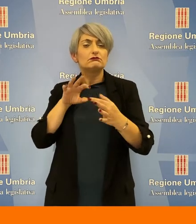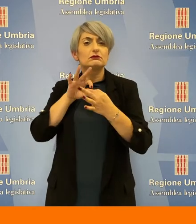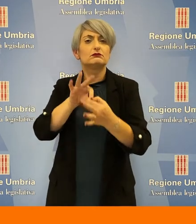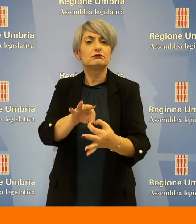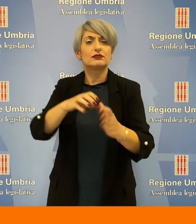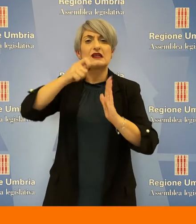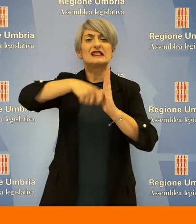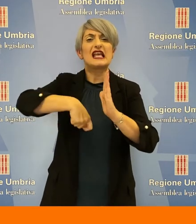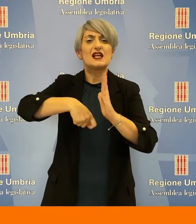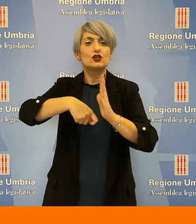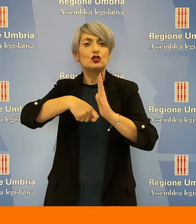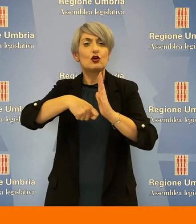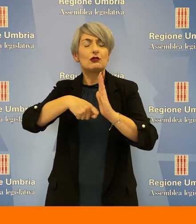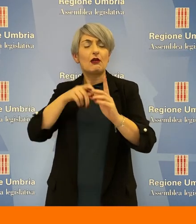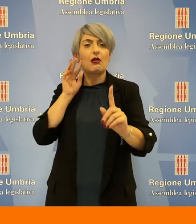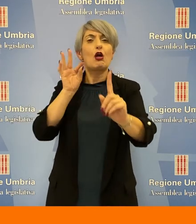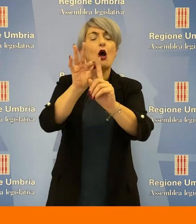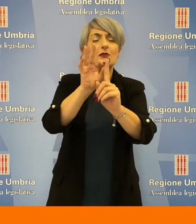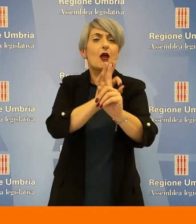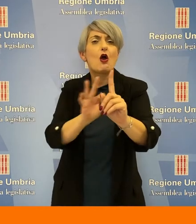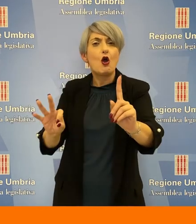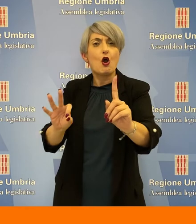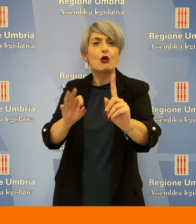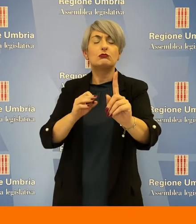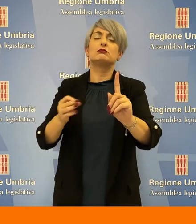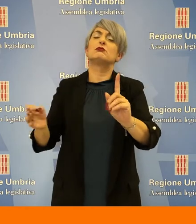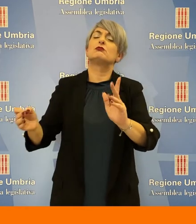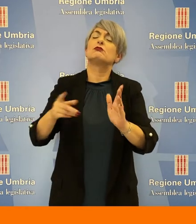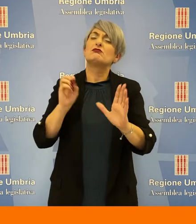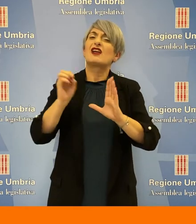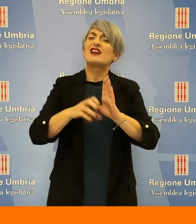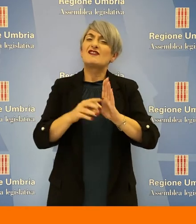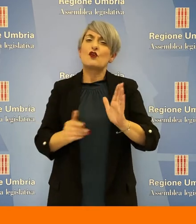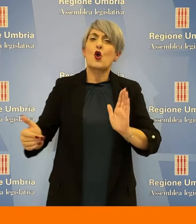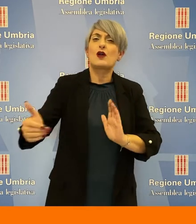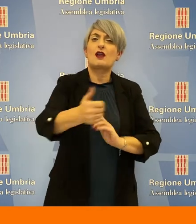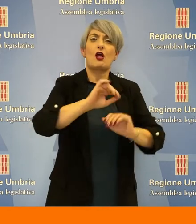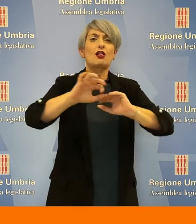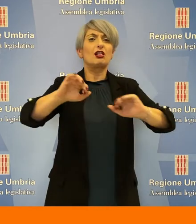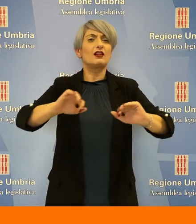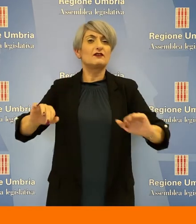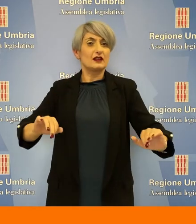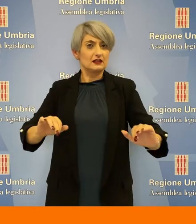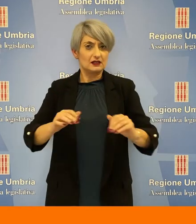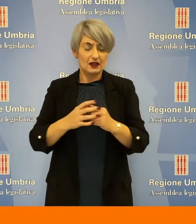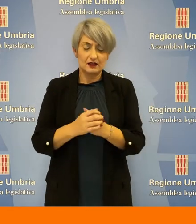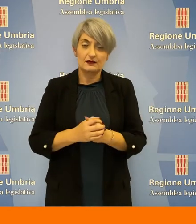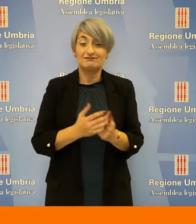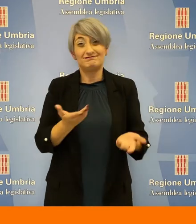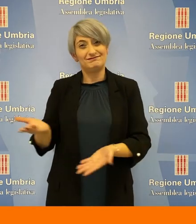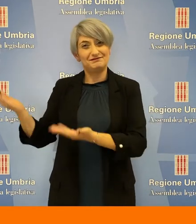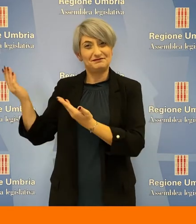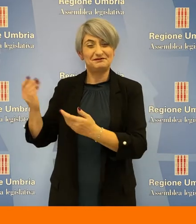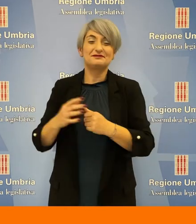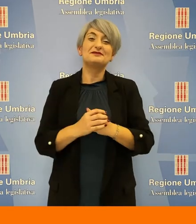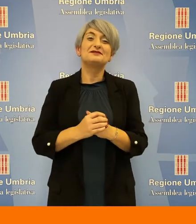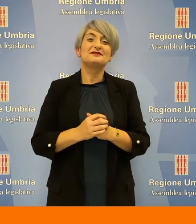regolamento per l'applicazione delle sanzioni su mancati obiettivi della raccolta differenziata. Vediamo.